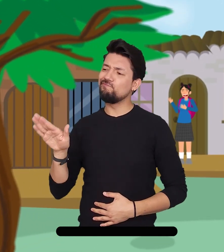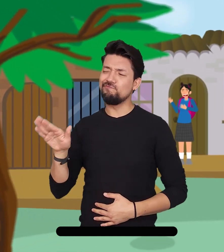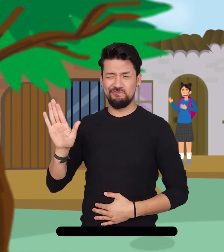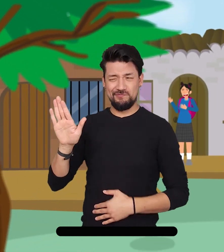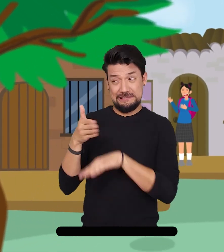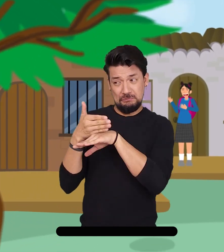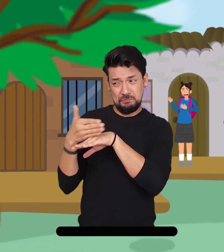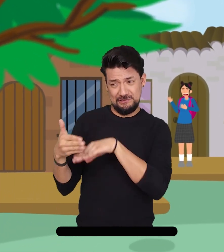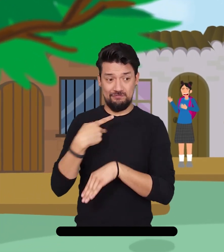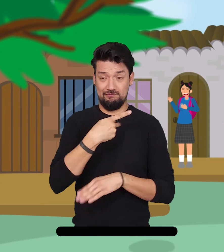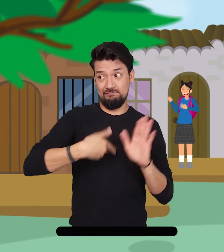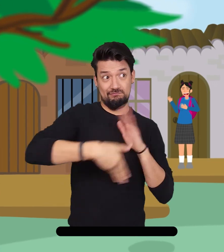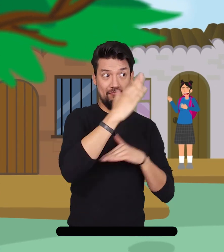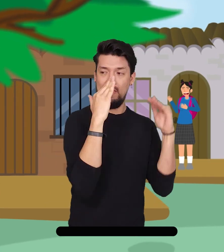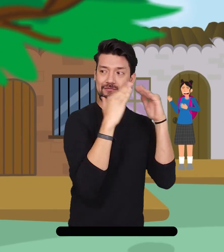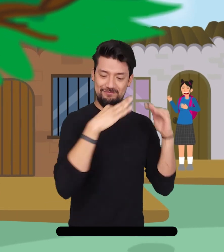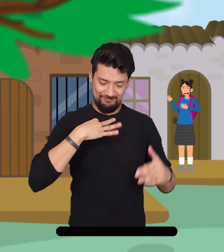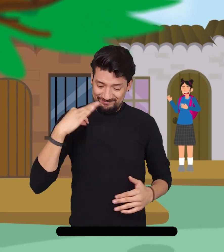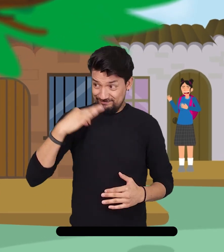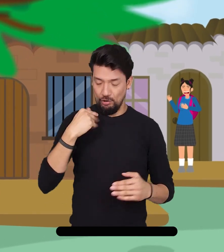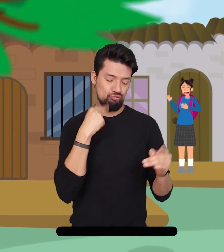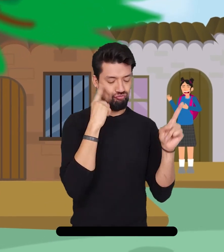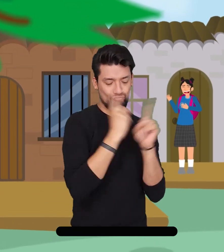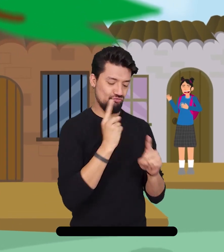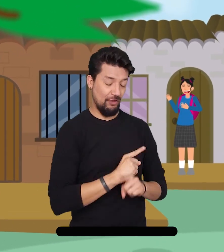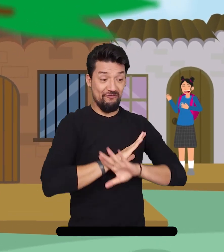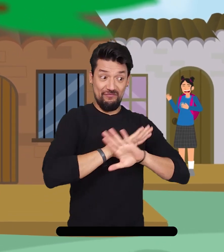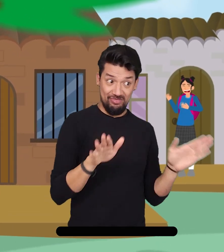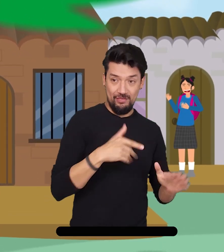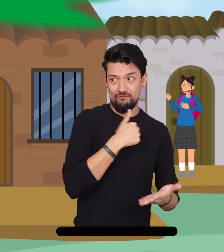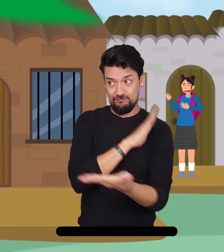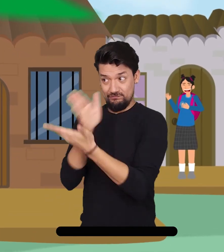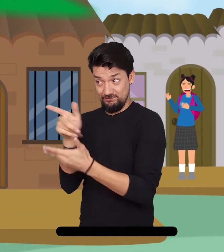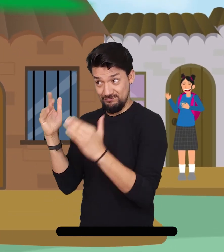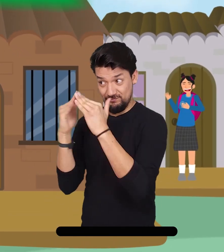que Hugo le pidió a Marcela que lo esperara un momento mientras él iba a su casa a cambiarse de ropa.